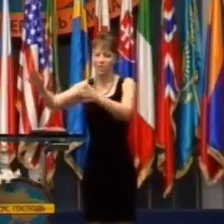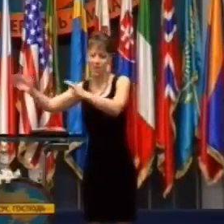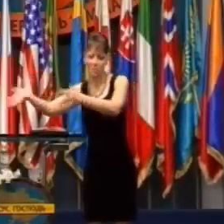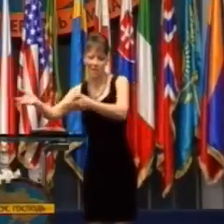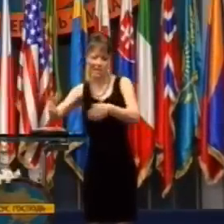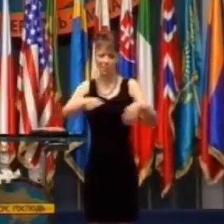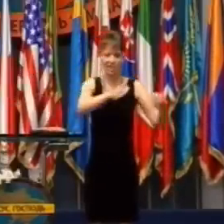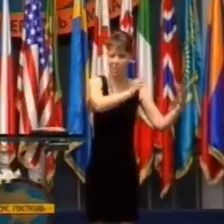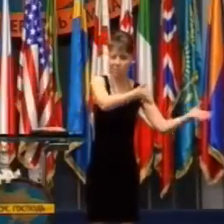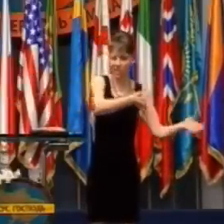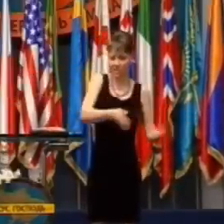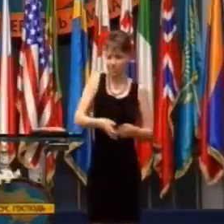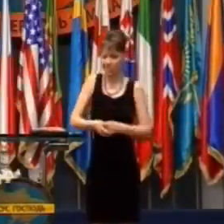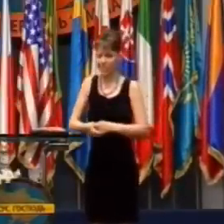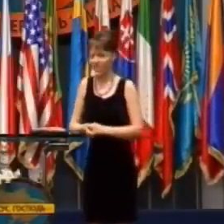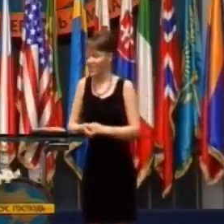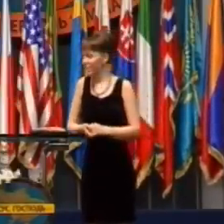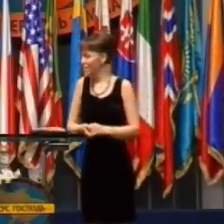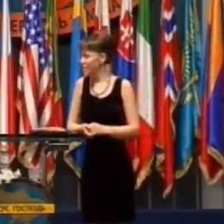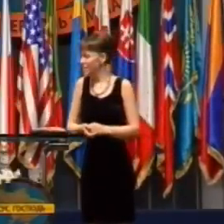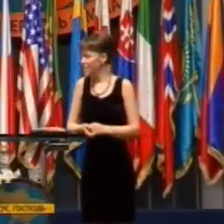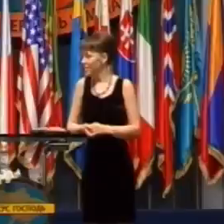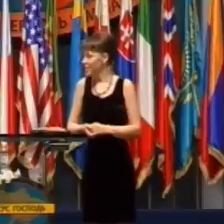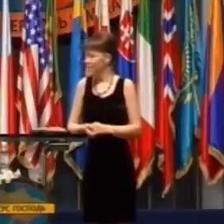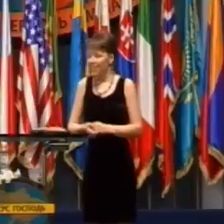netrápim sa nad týmto alebo nad týmto.